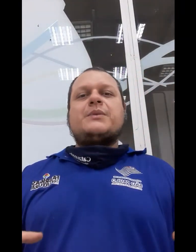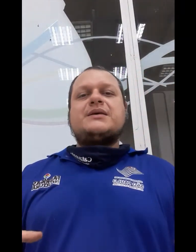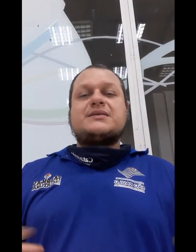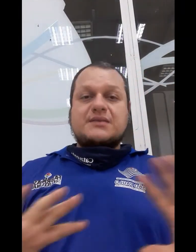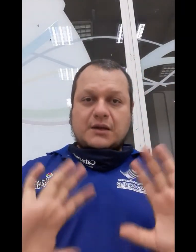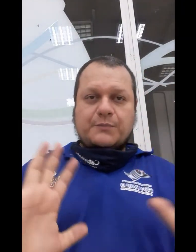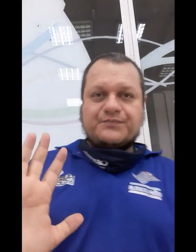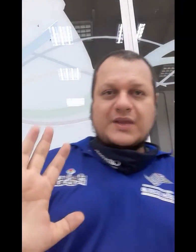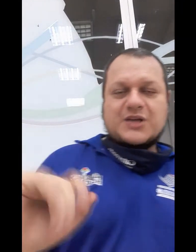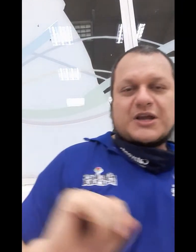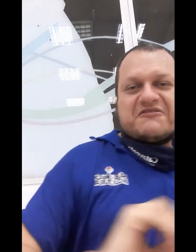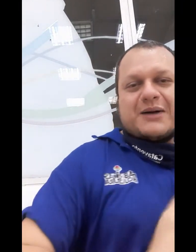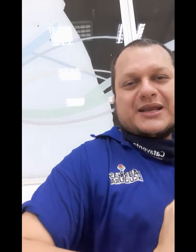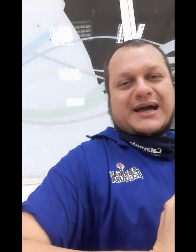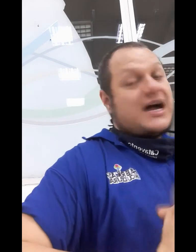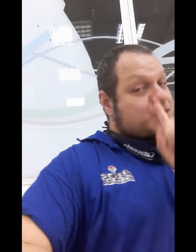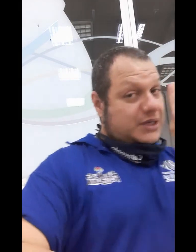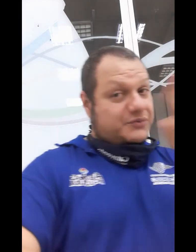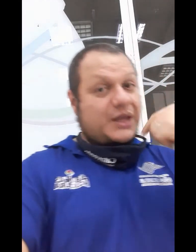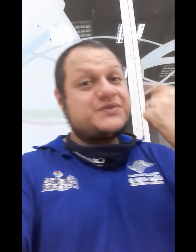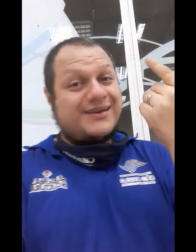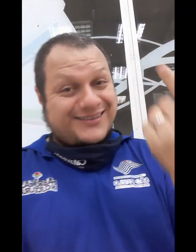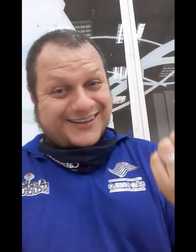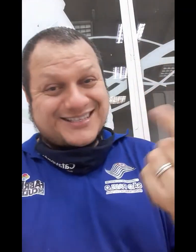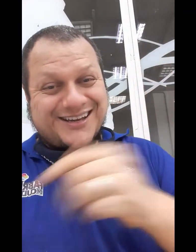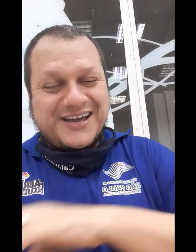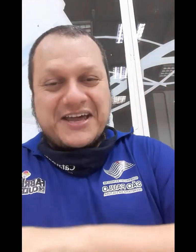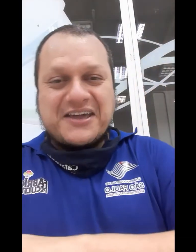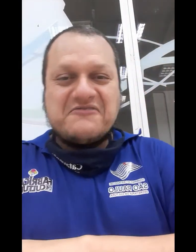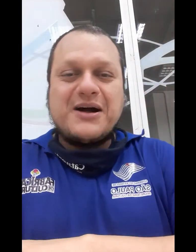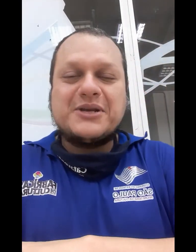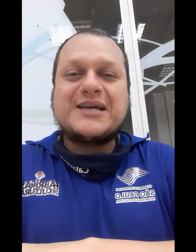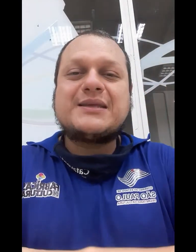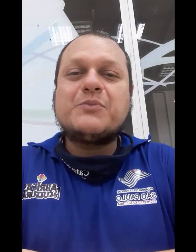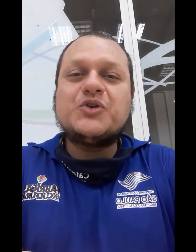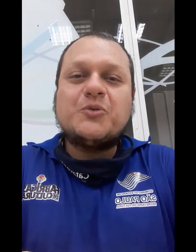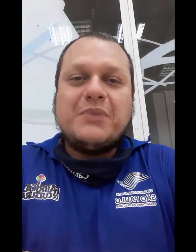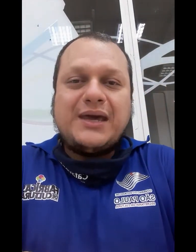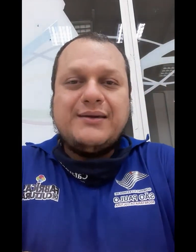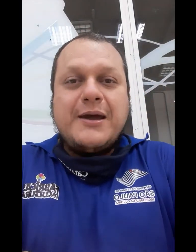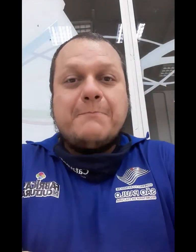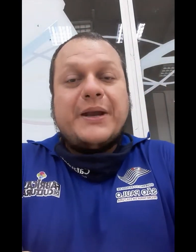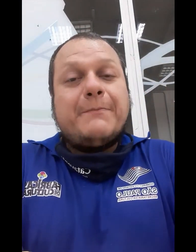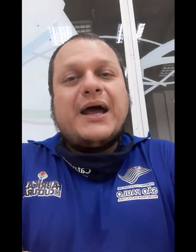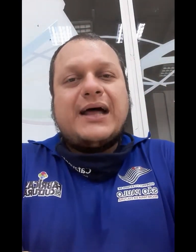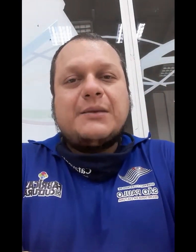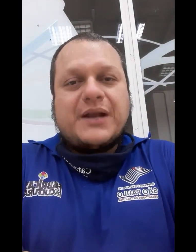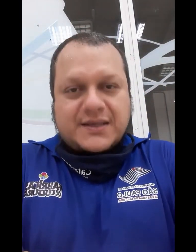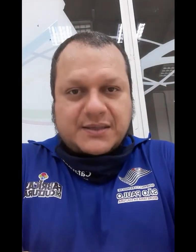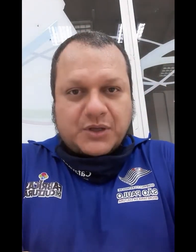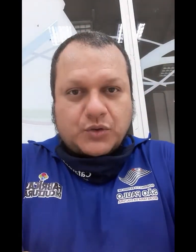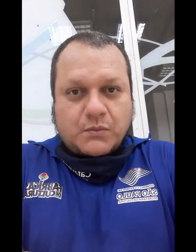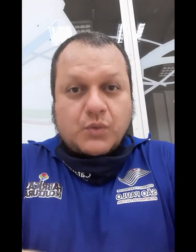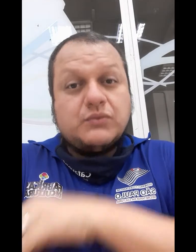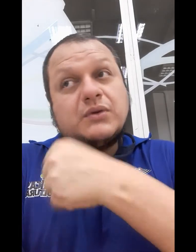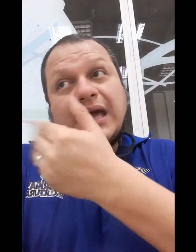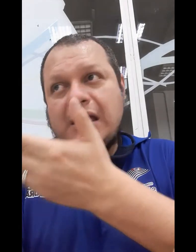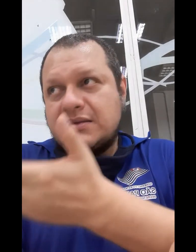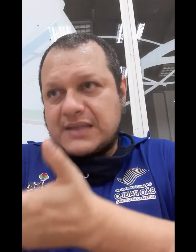mesas, então, acho que a fábrica, acho não, tenho certeza que a fábrica está muito bem preparada para receber todo mundo, quem está